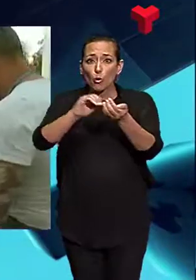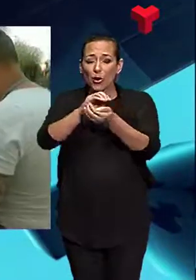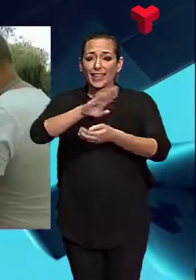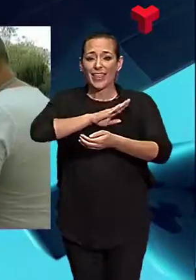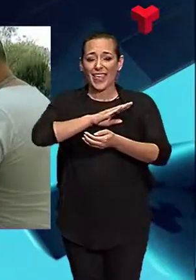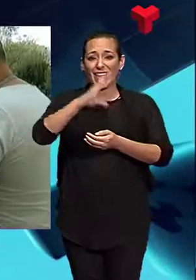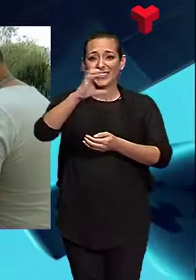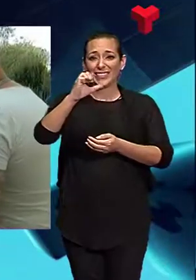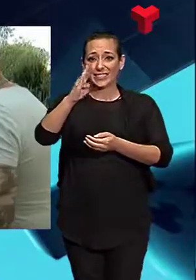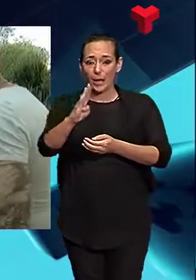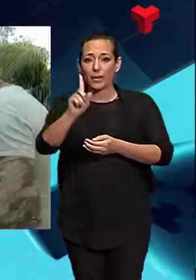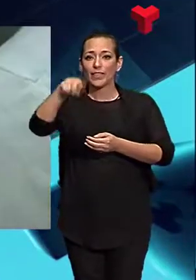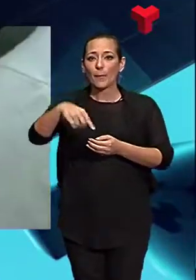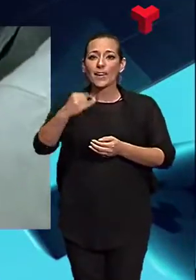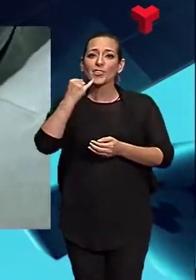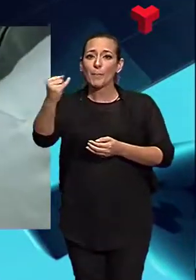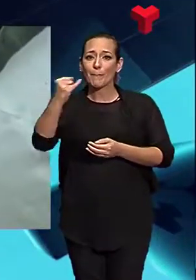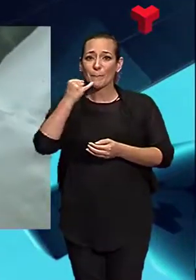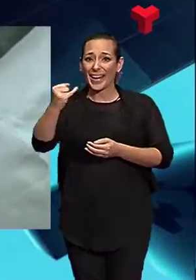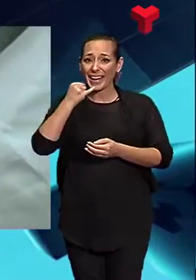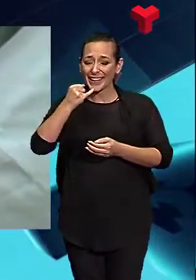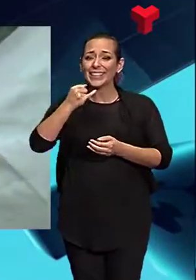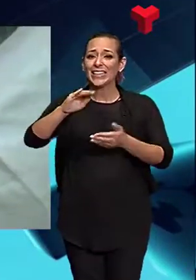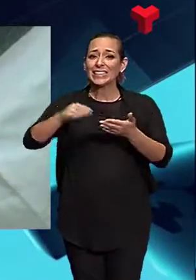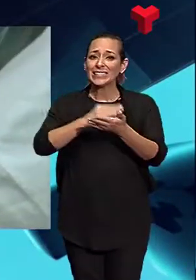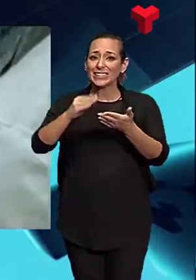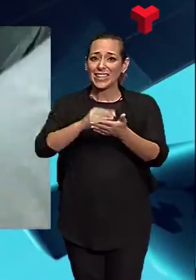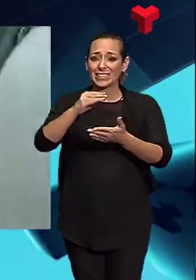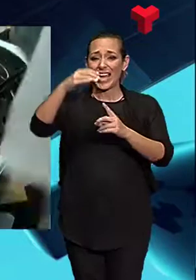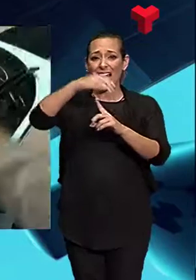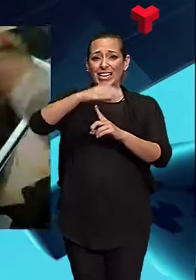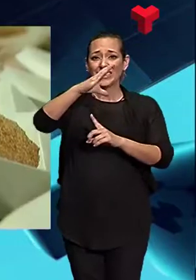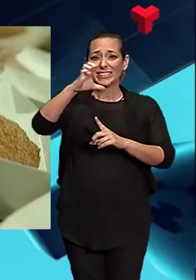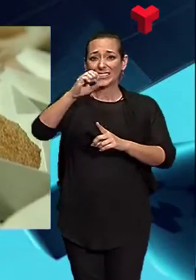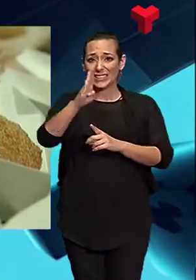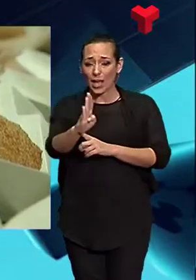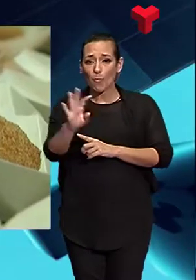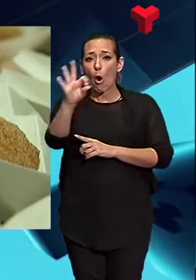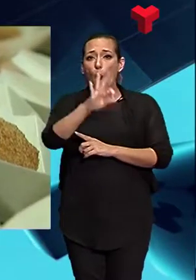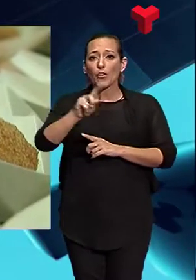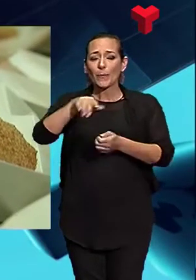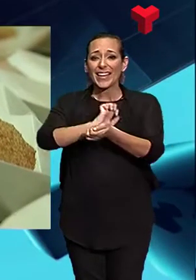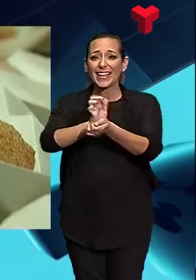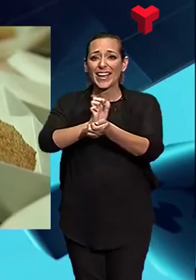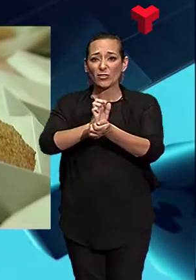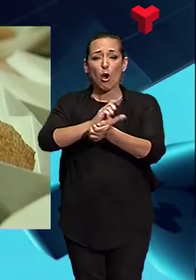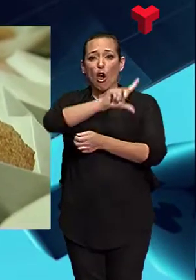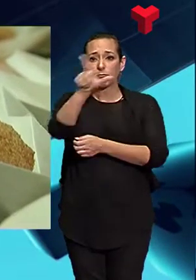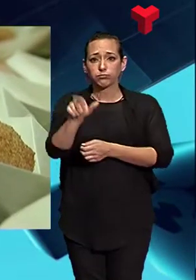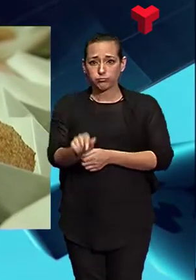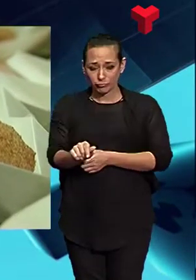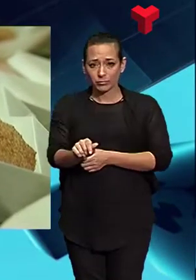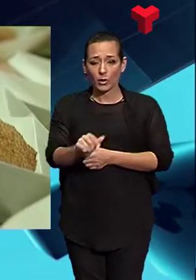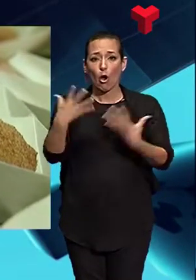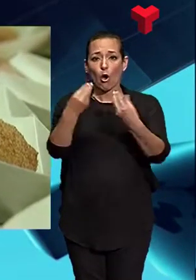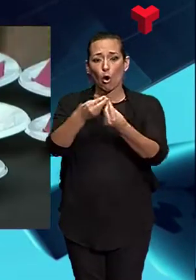l'espagueti amb tinta de calamar amb salsa de ceps i trufa que ofereix el cafè del teatre o el parmesà amb bolets que es pot trobar al Barzorito